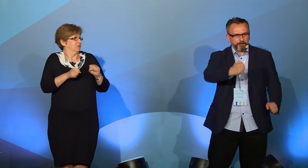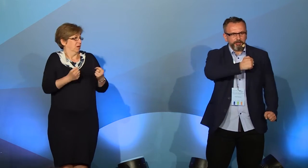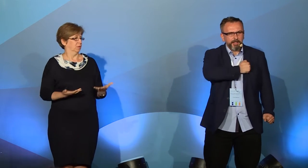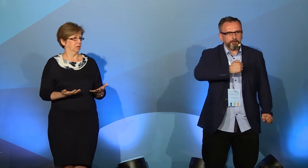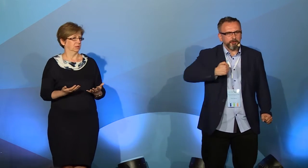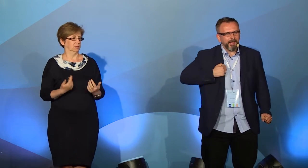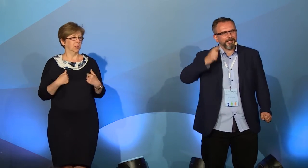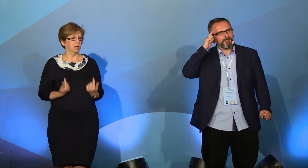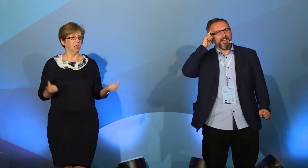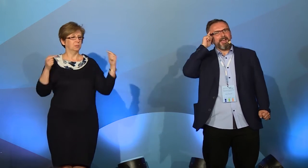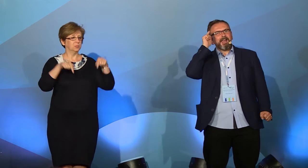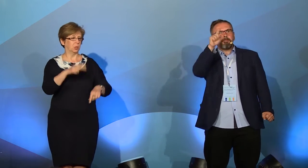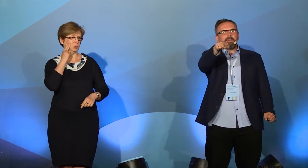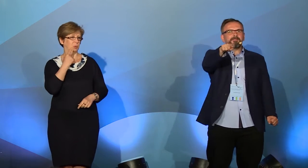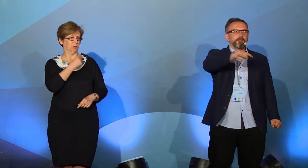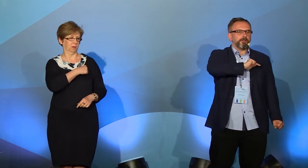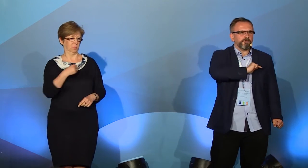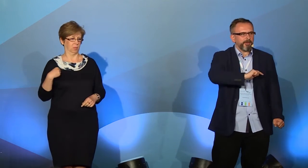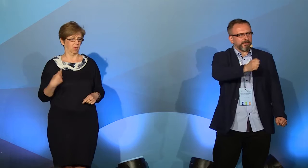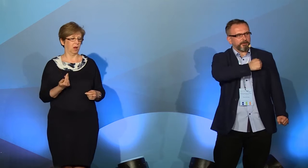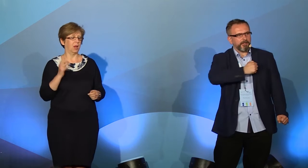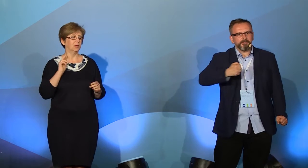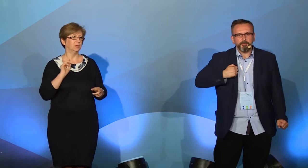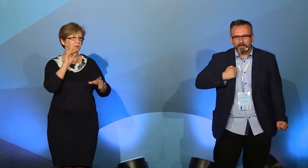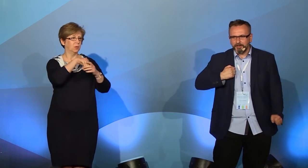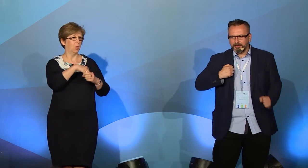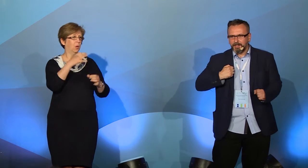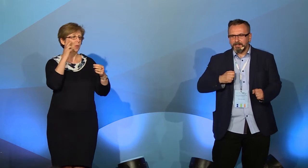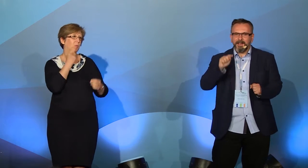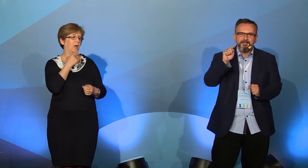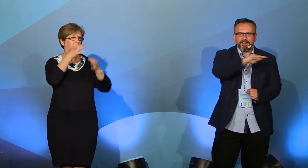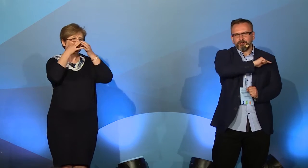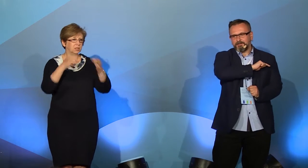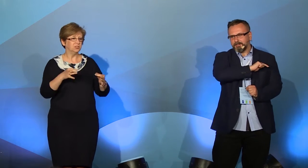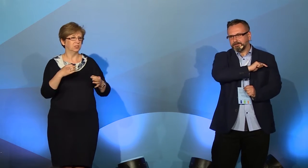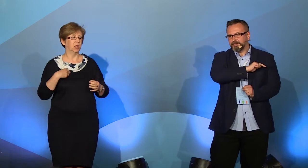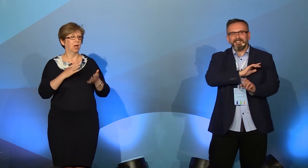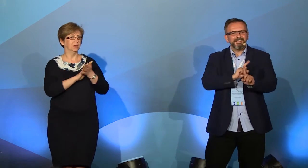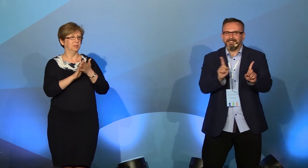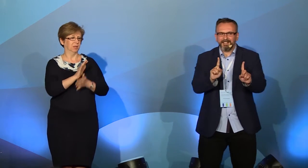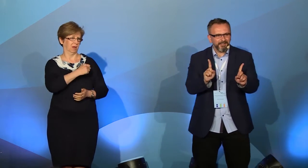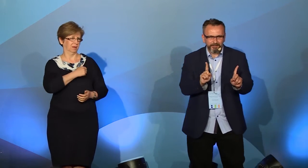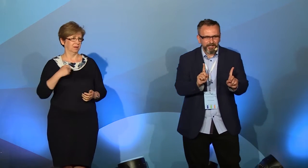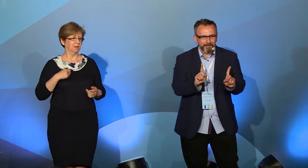Chińczyka, robi mu tak, a pewnie pochodzisz z miasta, którego symbolem jest syrenka. Warszawa. Tak nie zadziała.